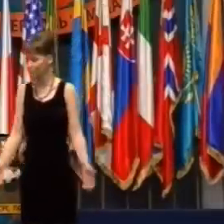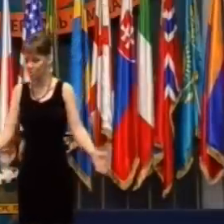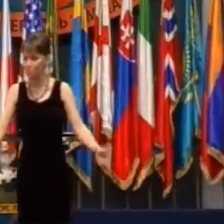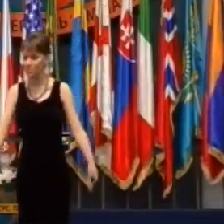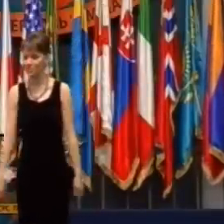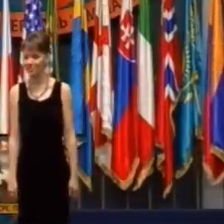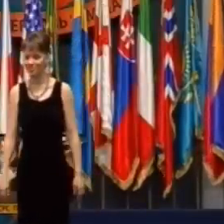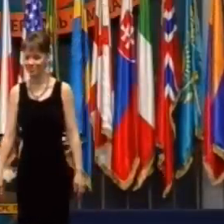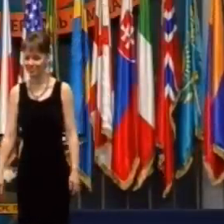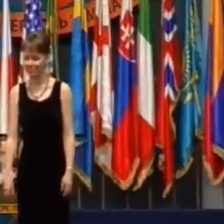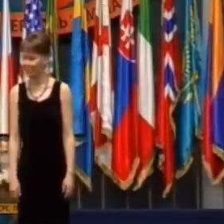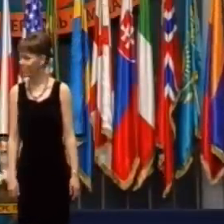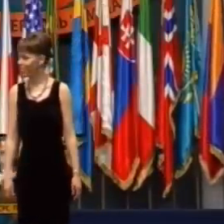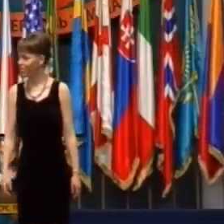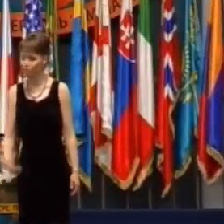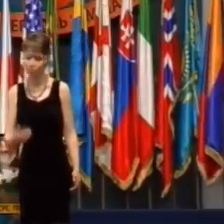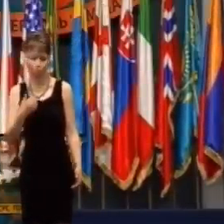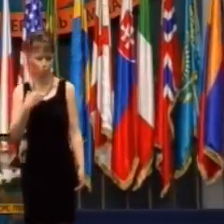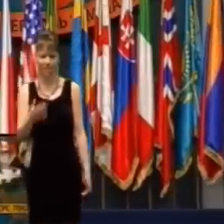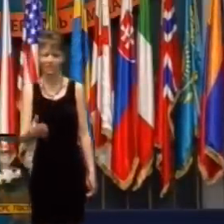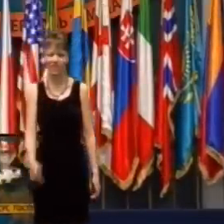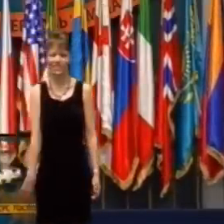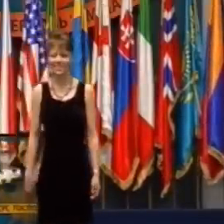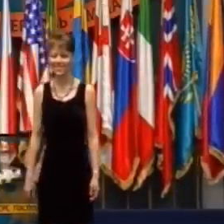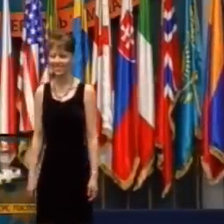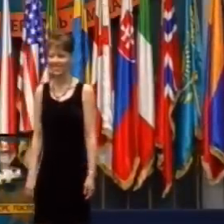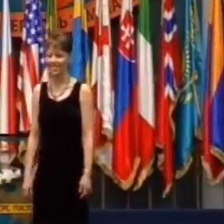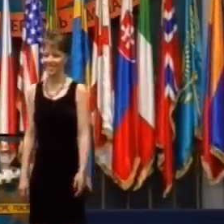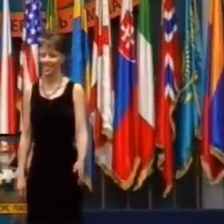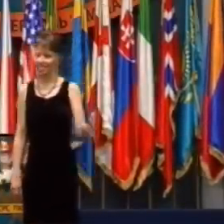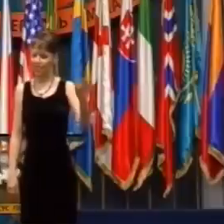Prečo? Pretože mám autoritu.